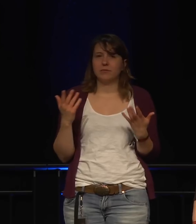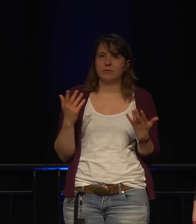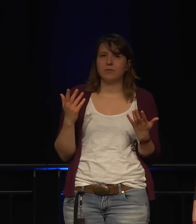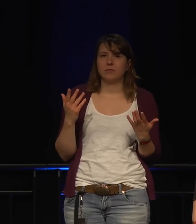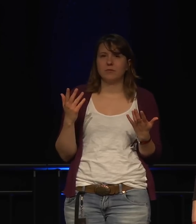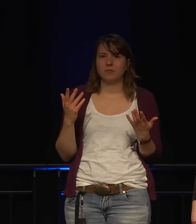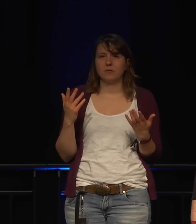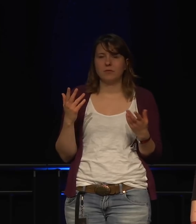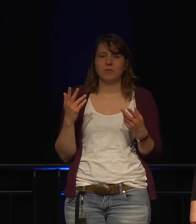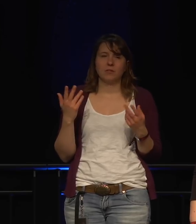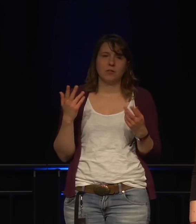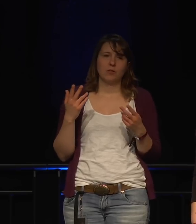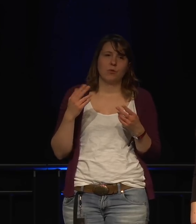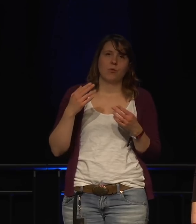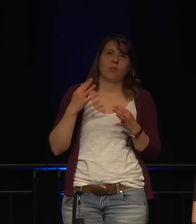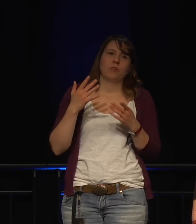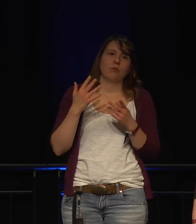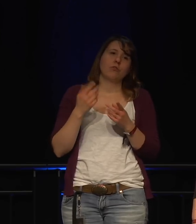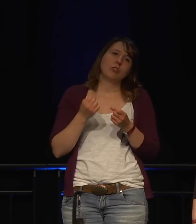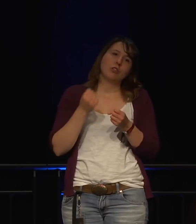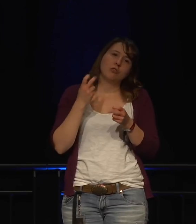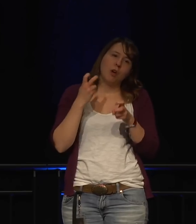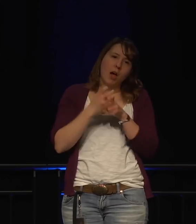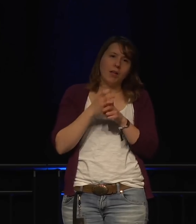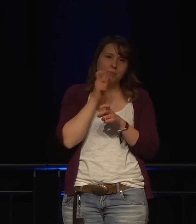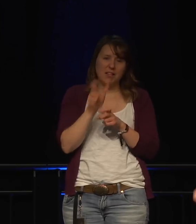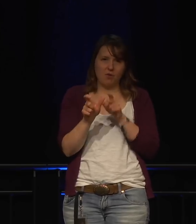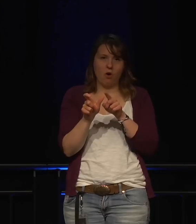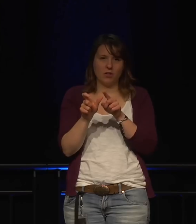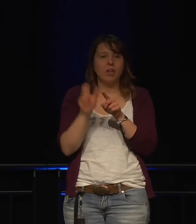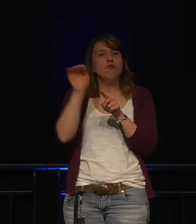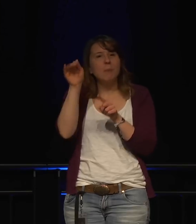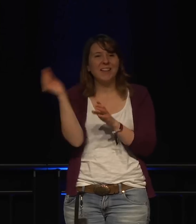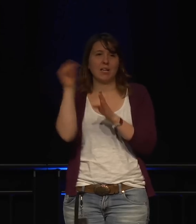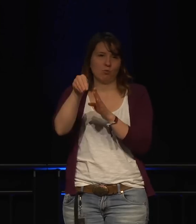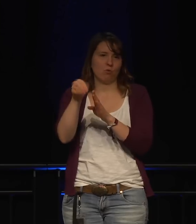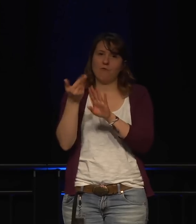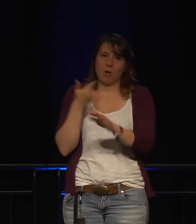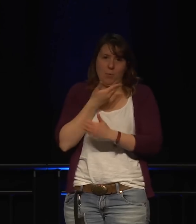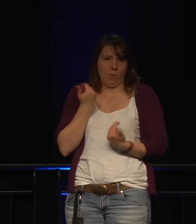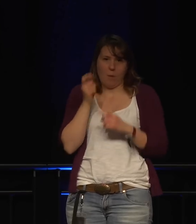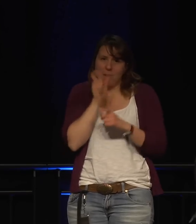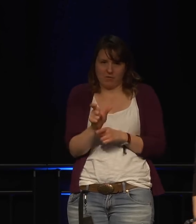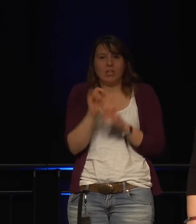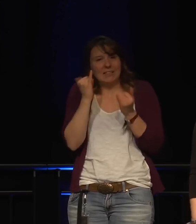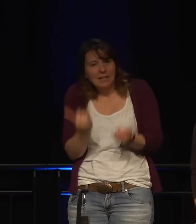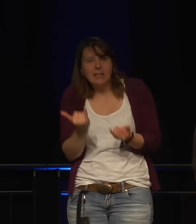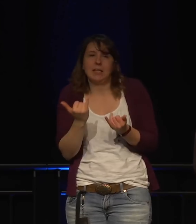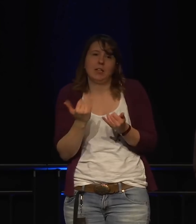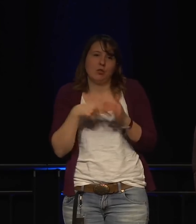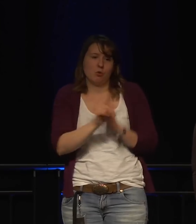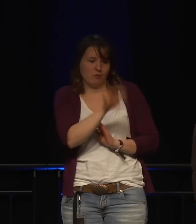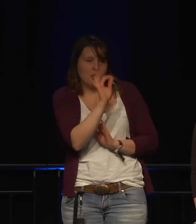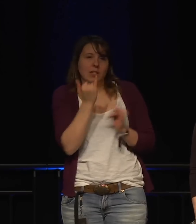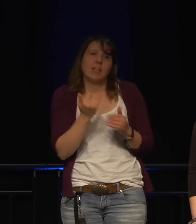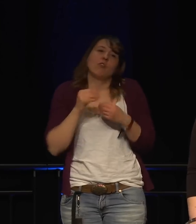Dieses Problem wurde behoben daraufhin, nachdem es ihnen mitgeteilt